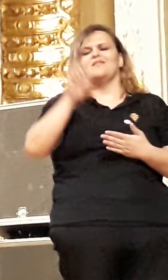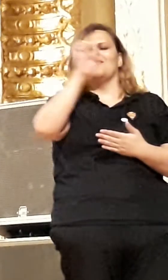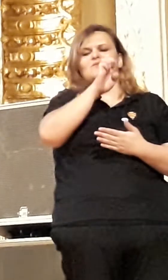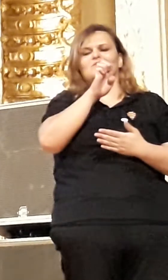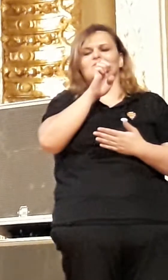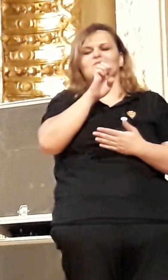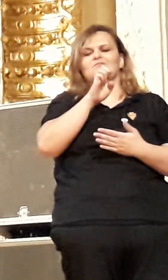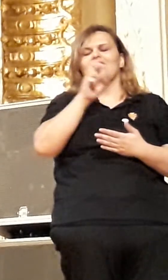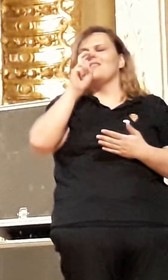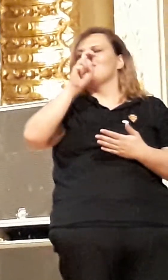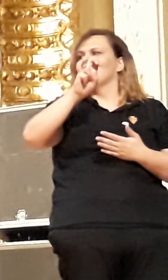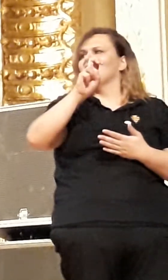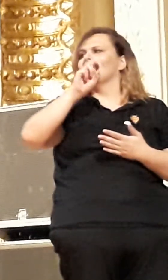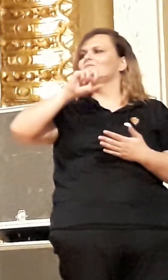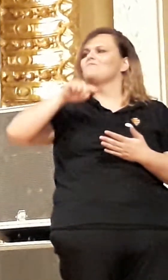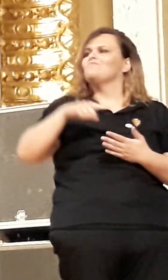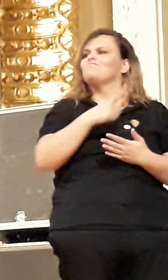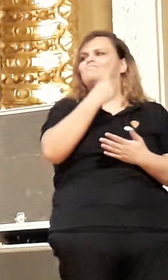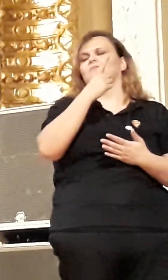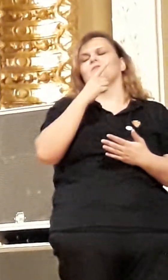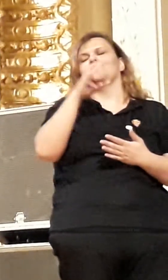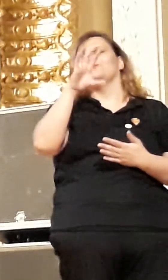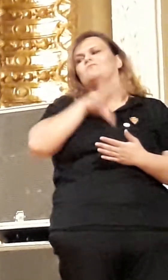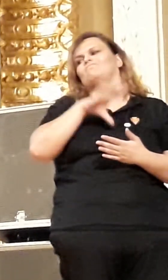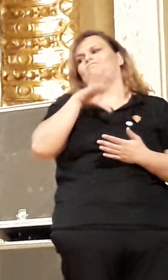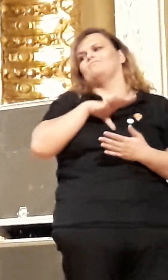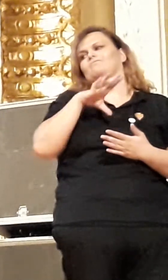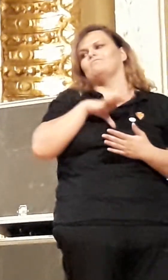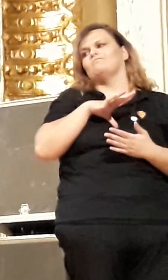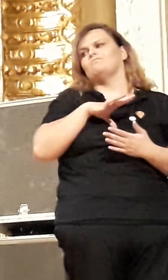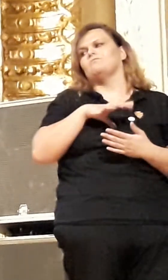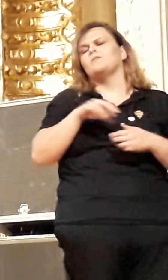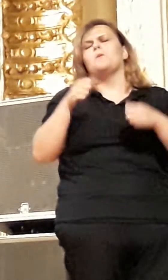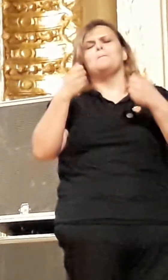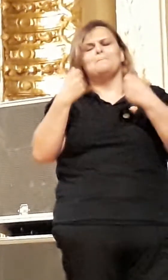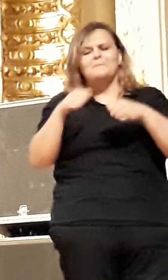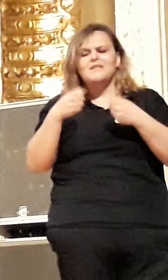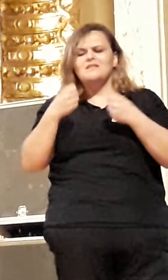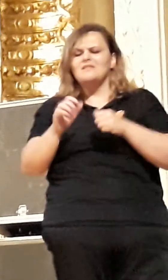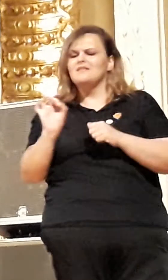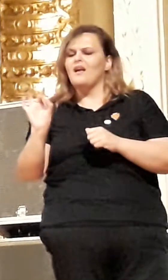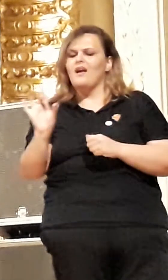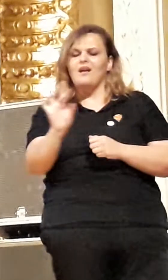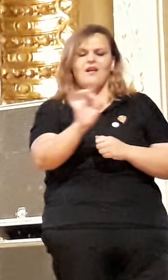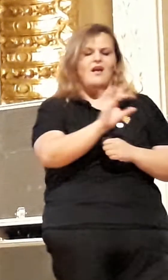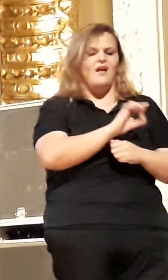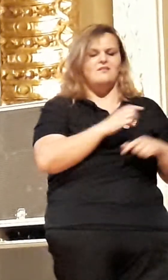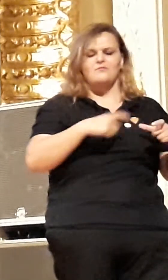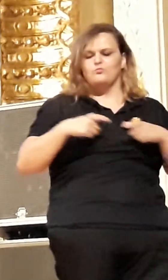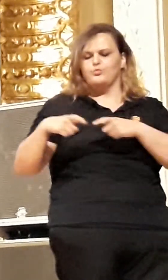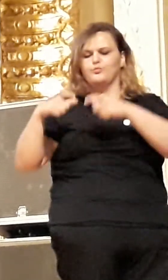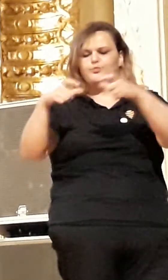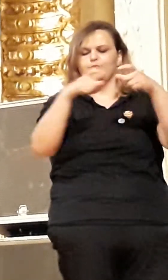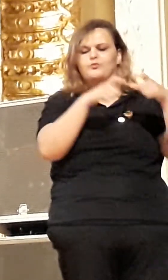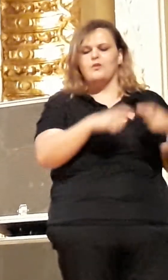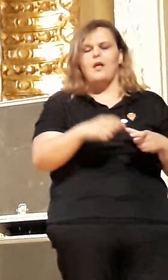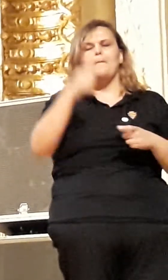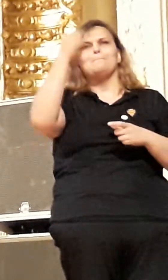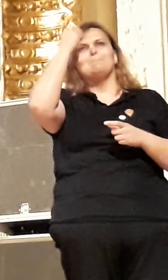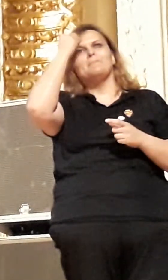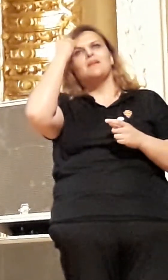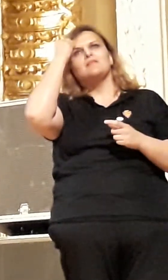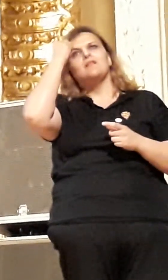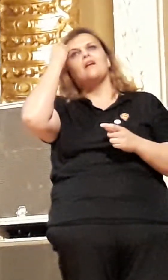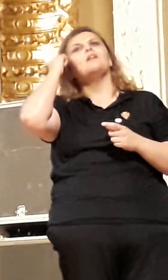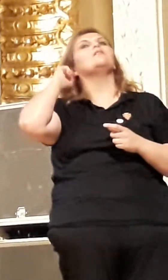municípios, há de se prevalecer um pouco de autonomia, ou bastante autonomia, criatividade, é algo